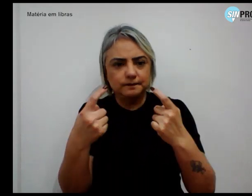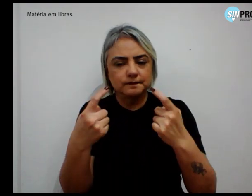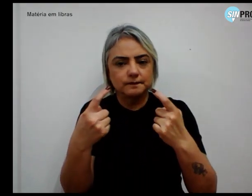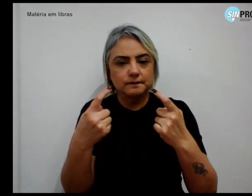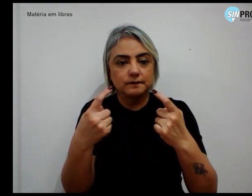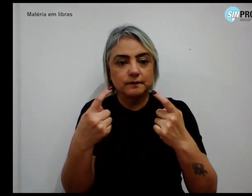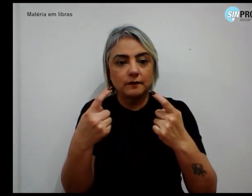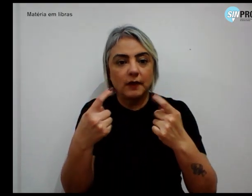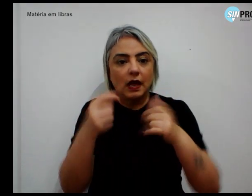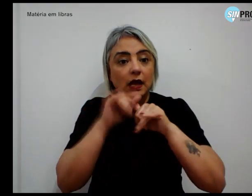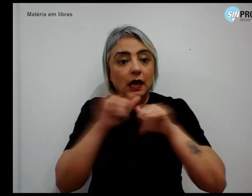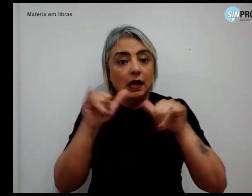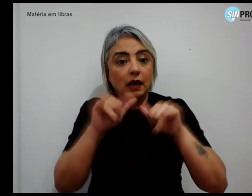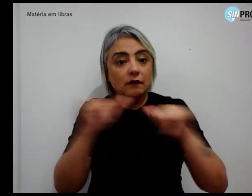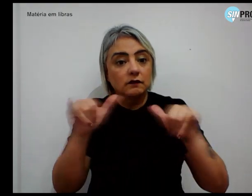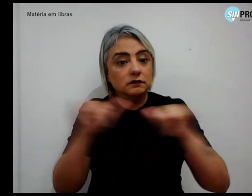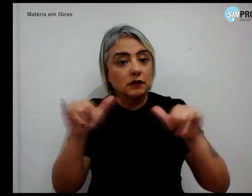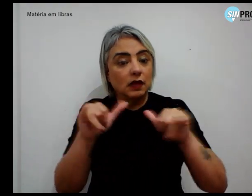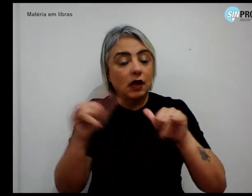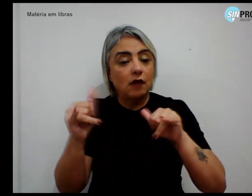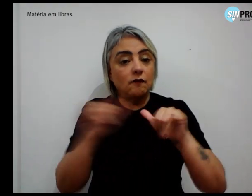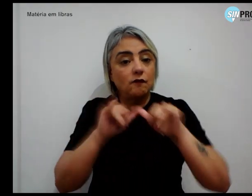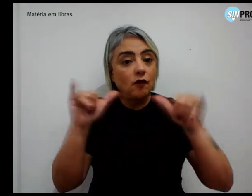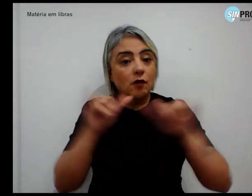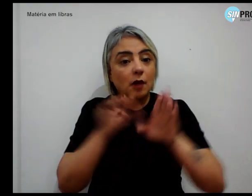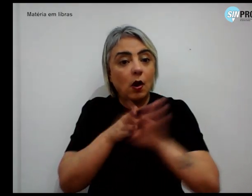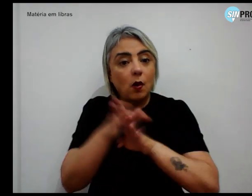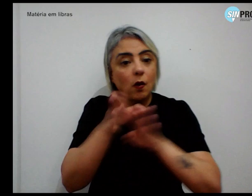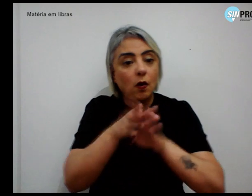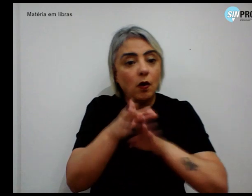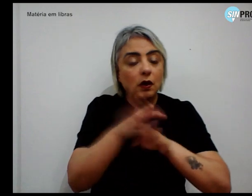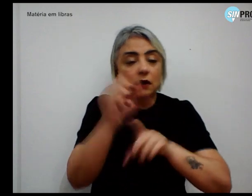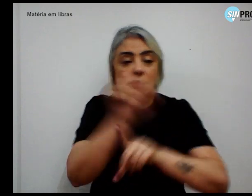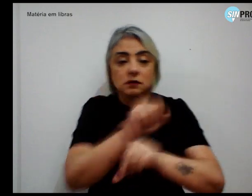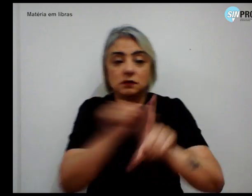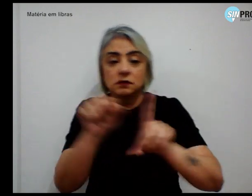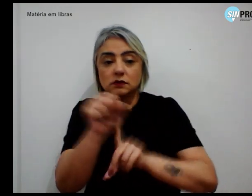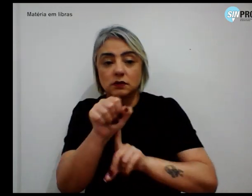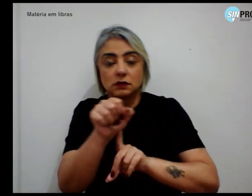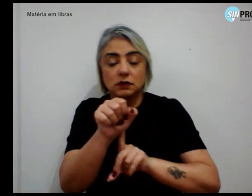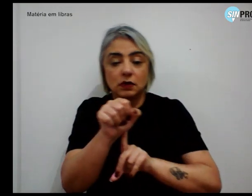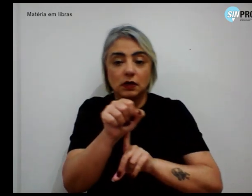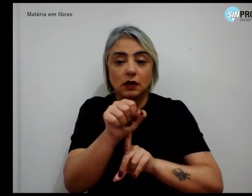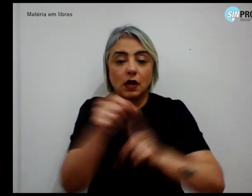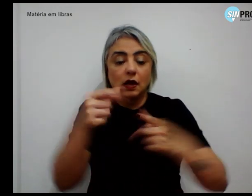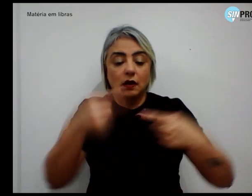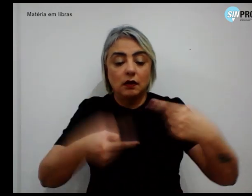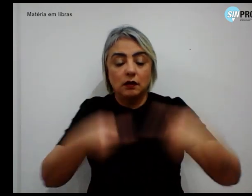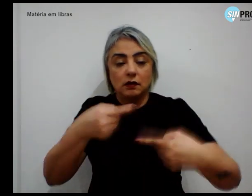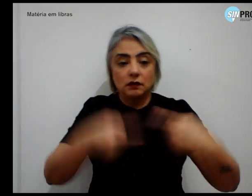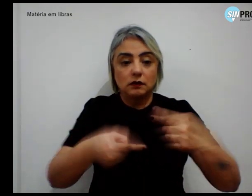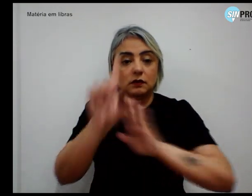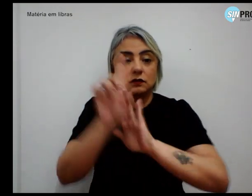dissemina informações e orienta a sociedade sobre a política de direitos humanos.